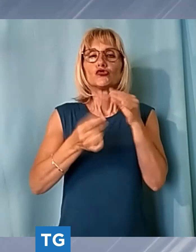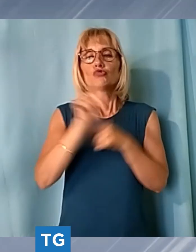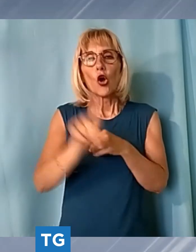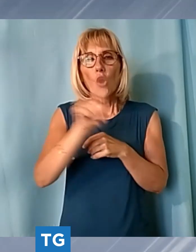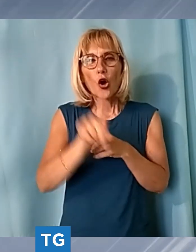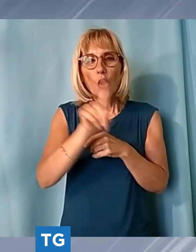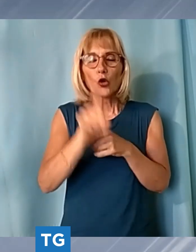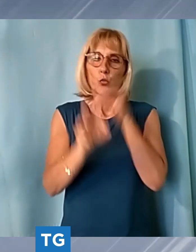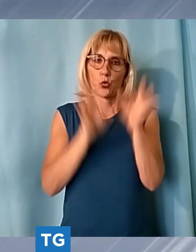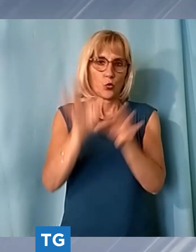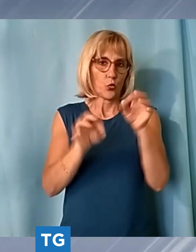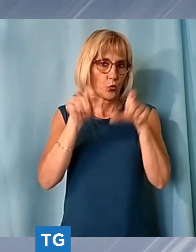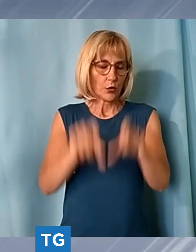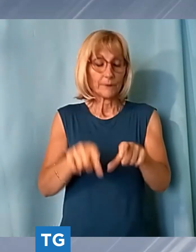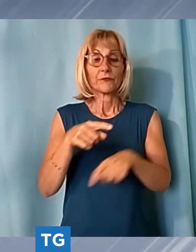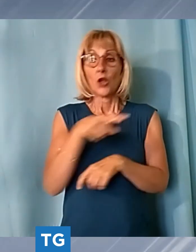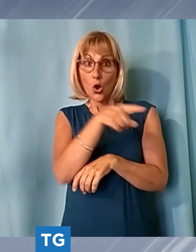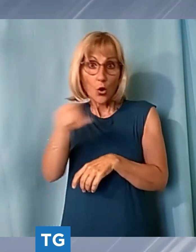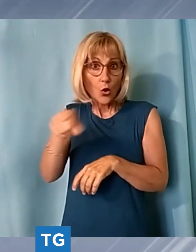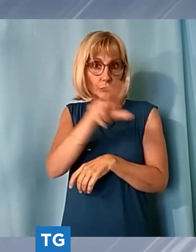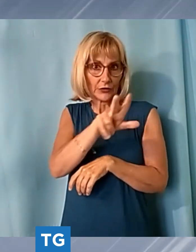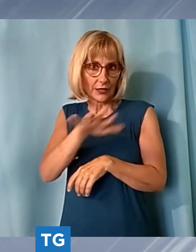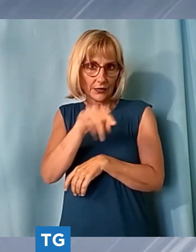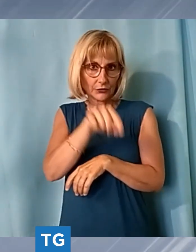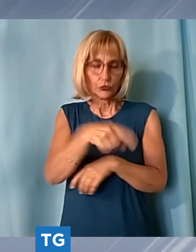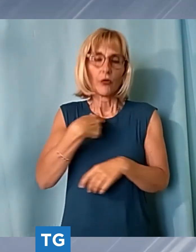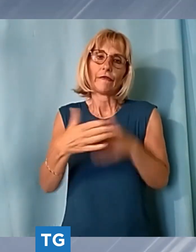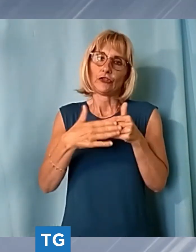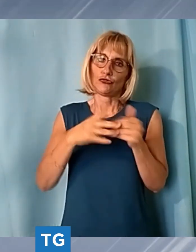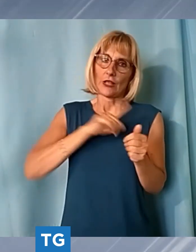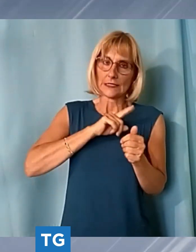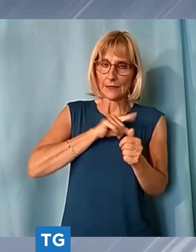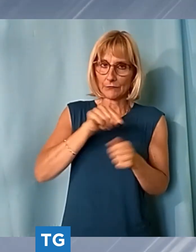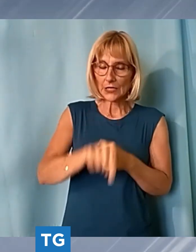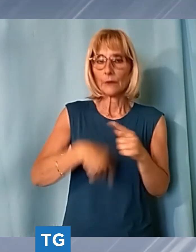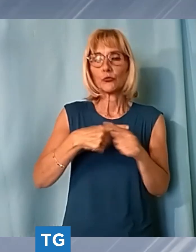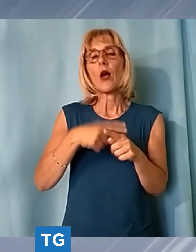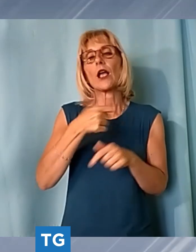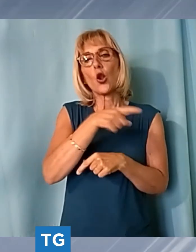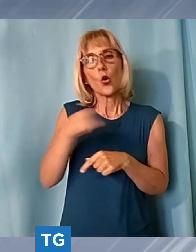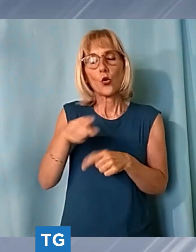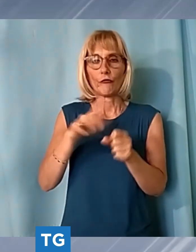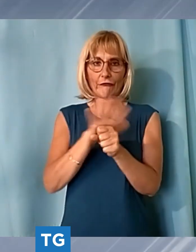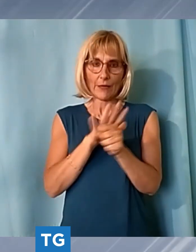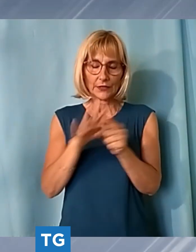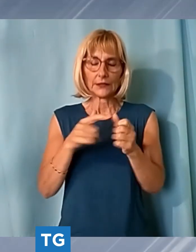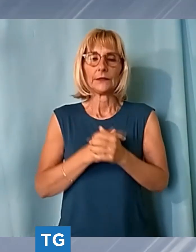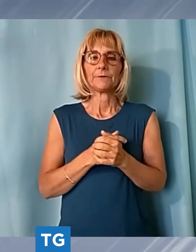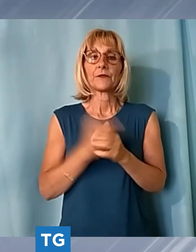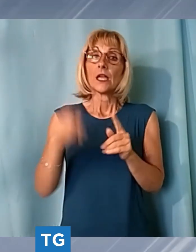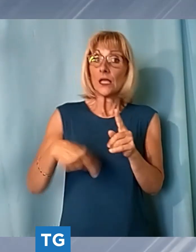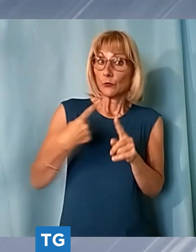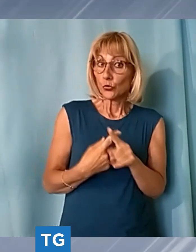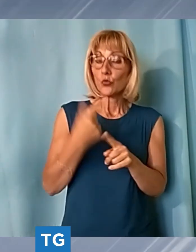a loro come ho detto nel mio discorso la mia vicinanza a loro e alle loro famiglie e poi naturalmente voglio